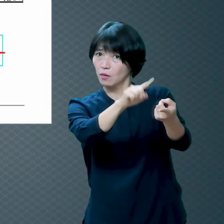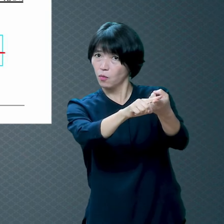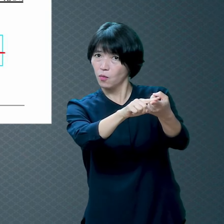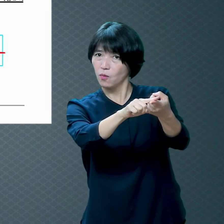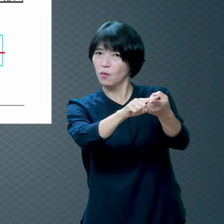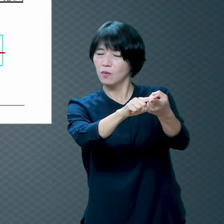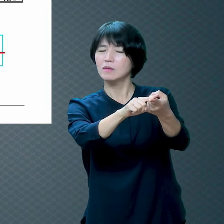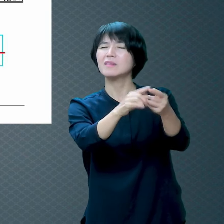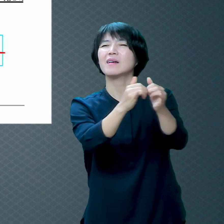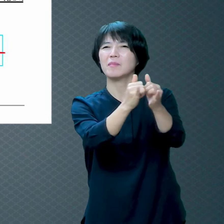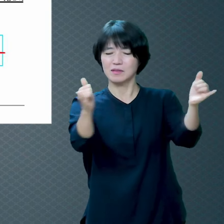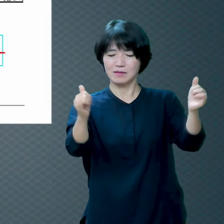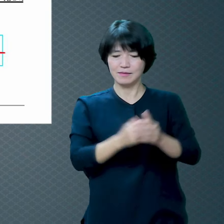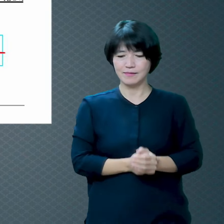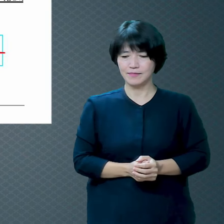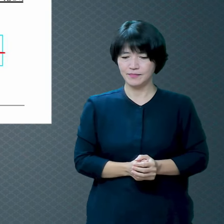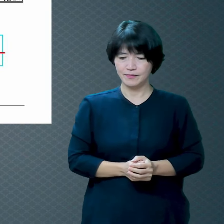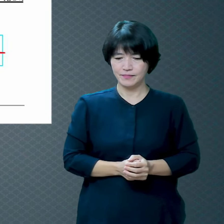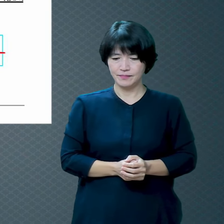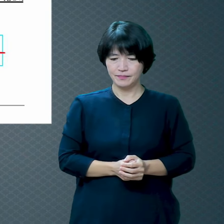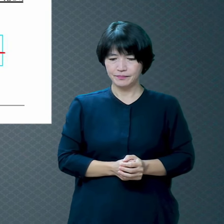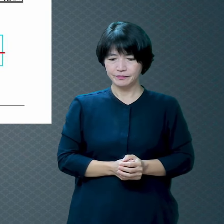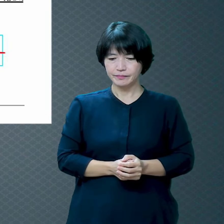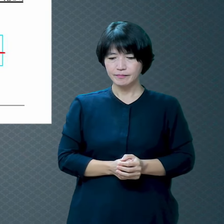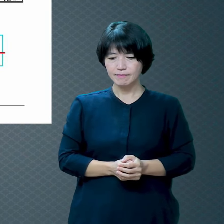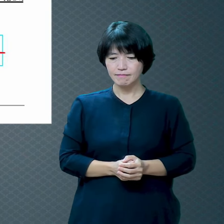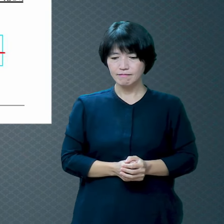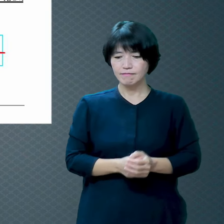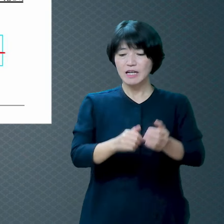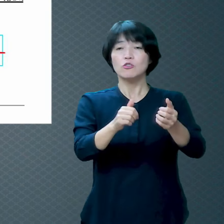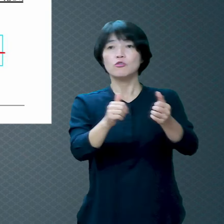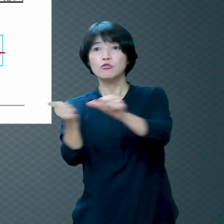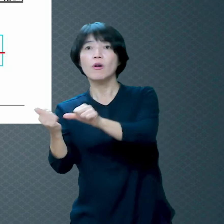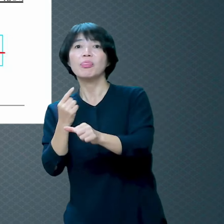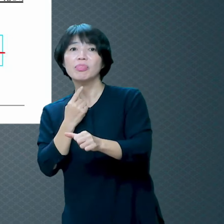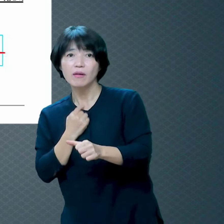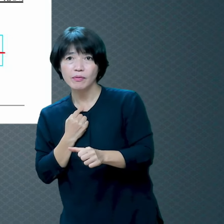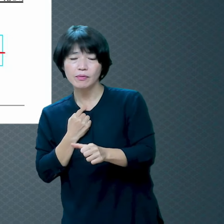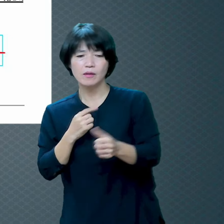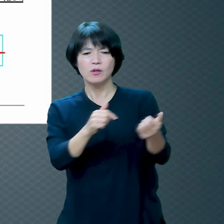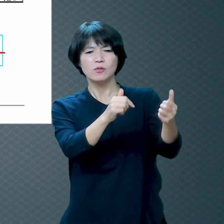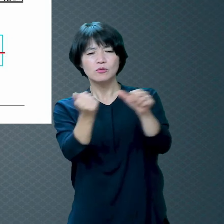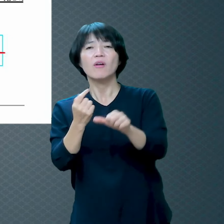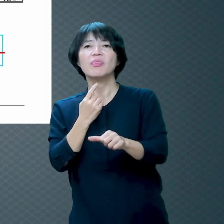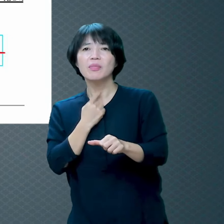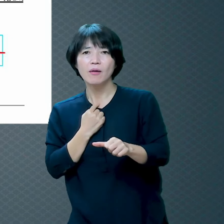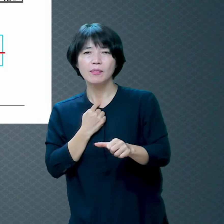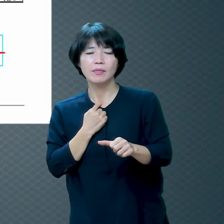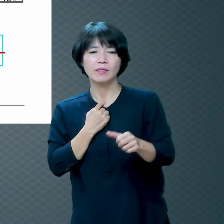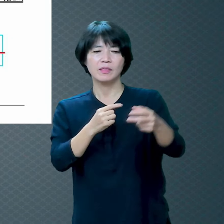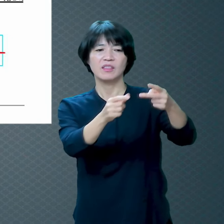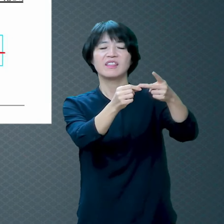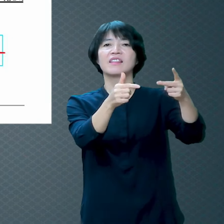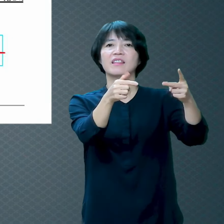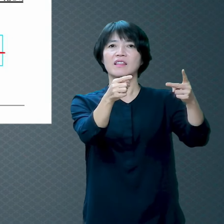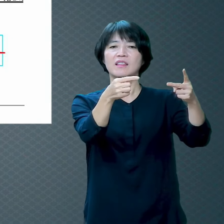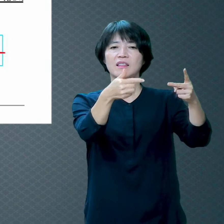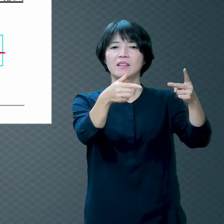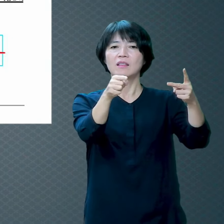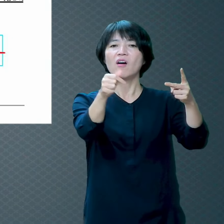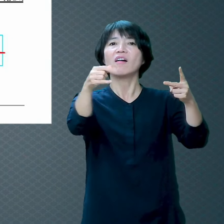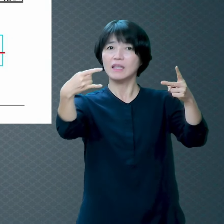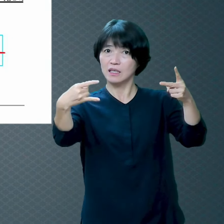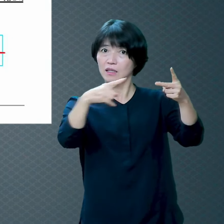겁니다 그런데 죽었던 너희를 살렸다 이 너희가 뭐냐 이 너희가